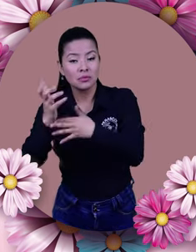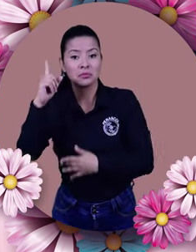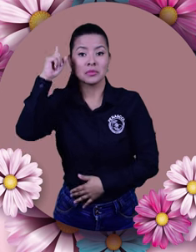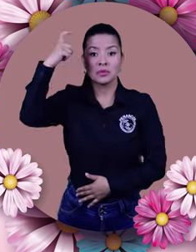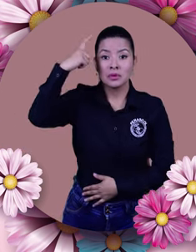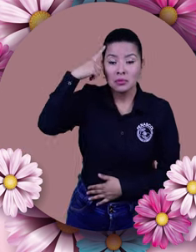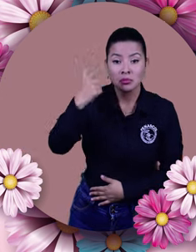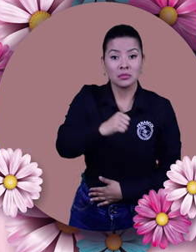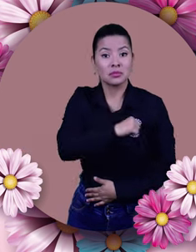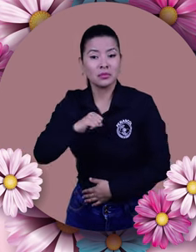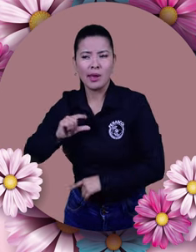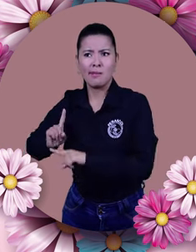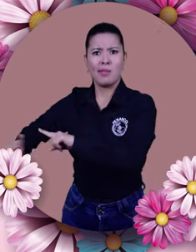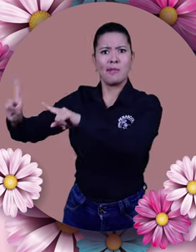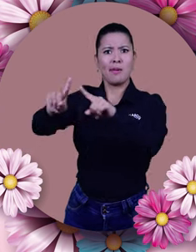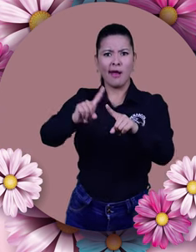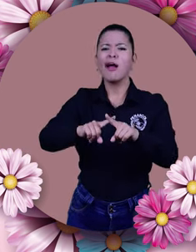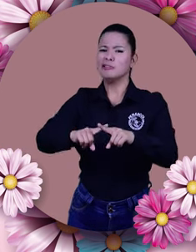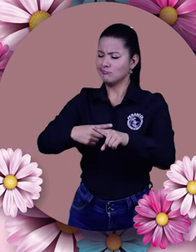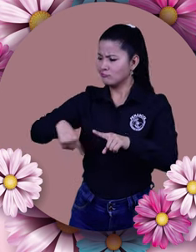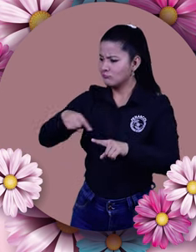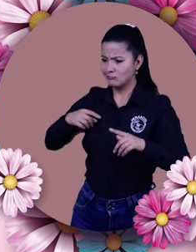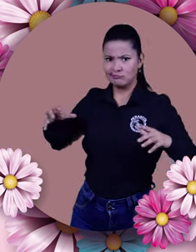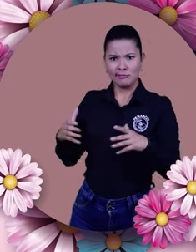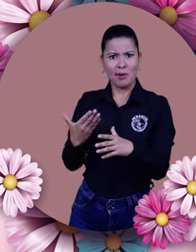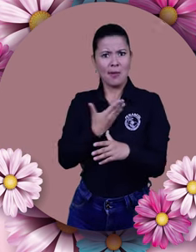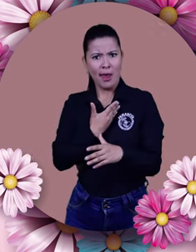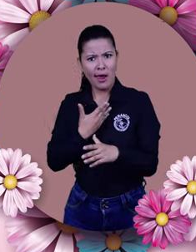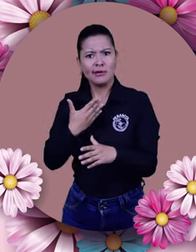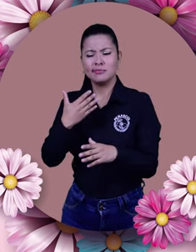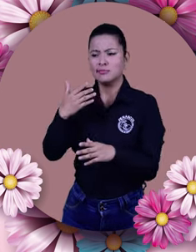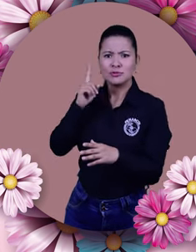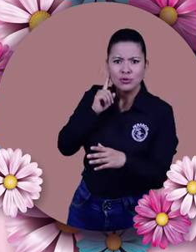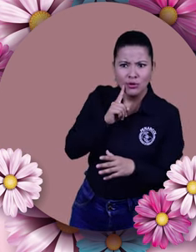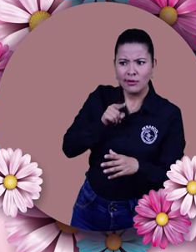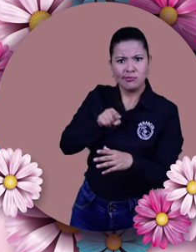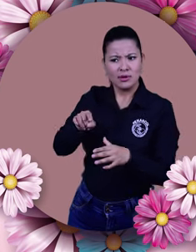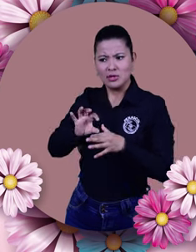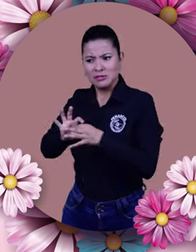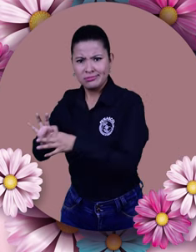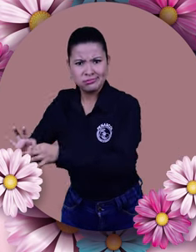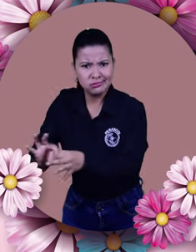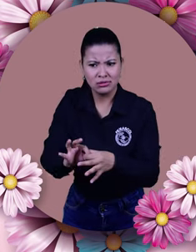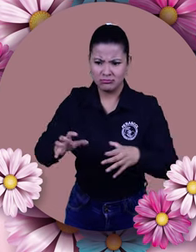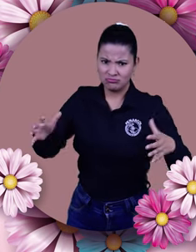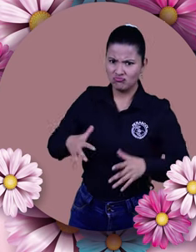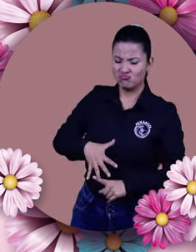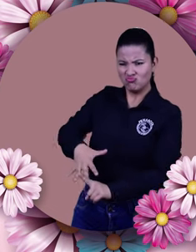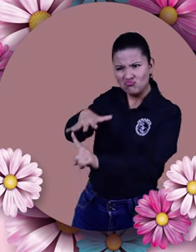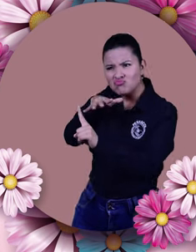que tengan en estos momentos, aportarán al sueño de ver a sus